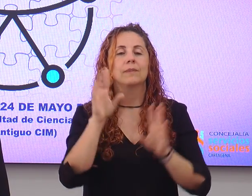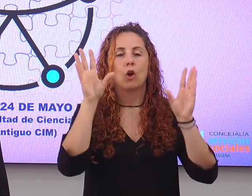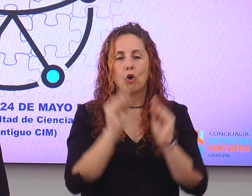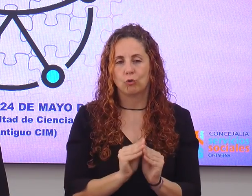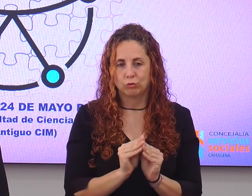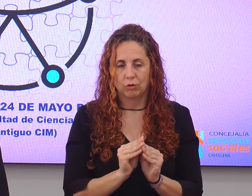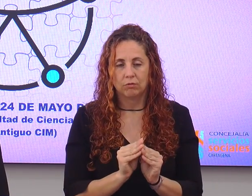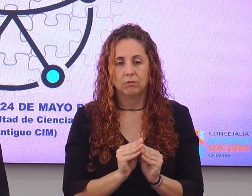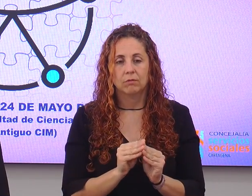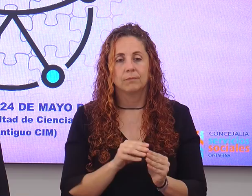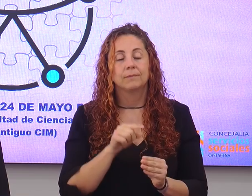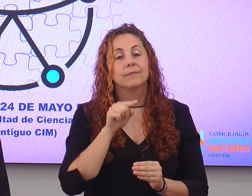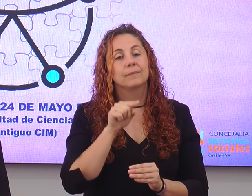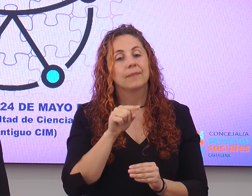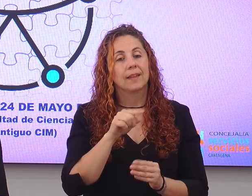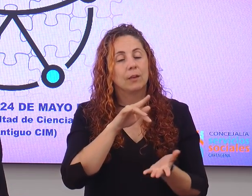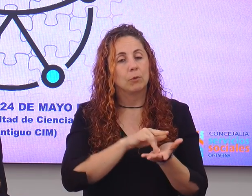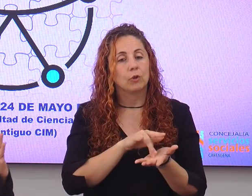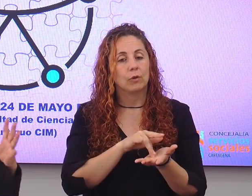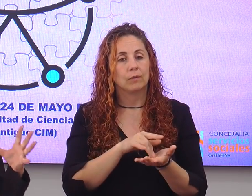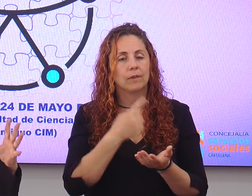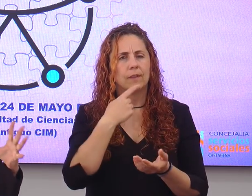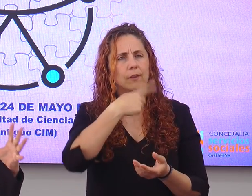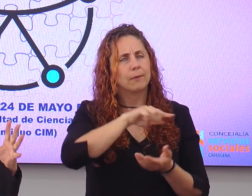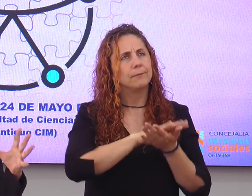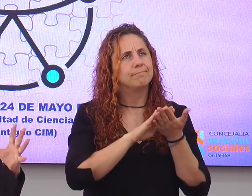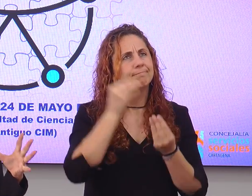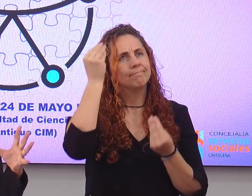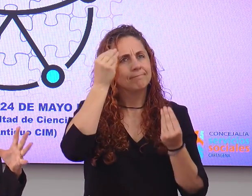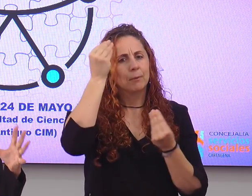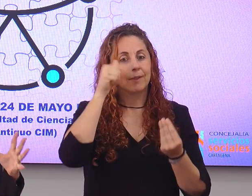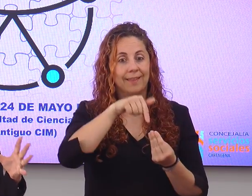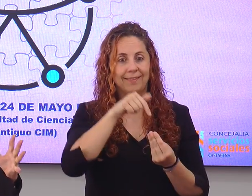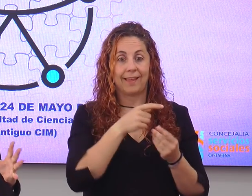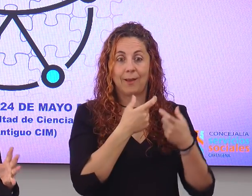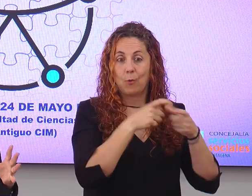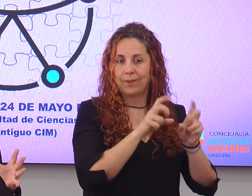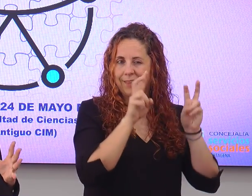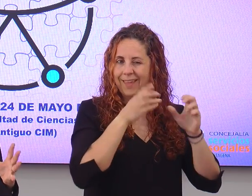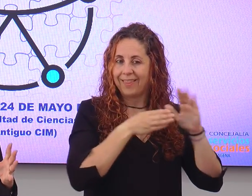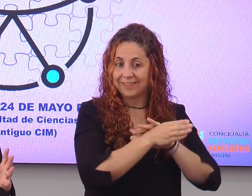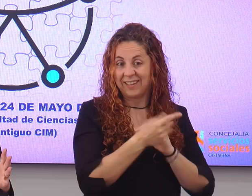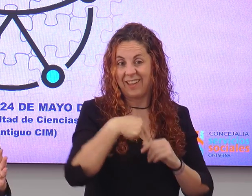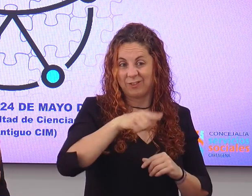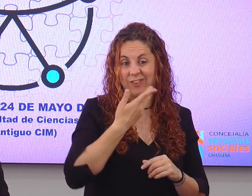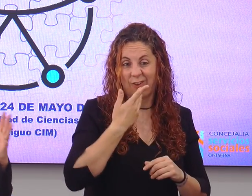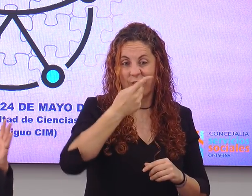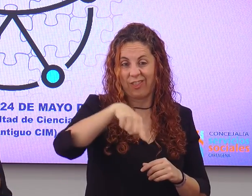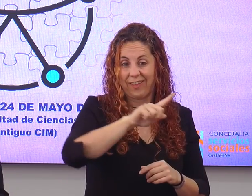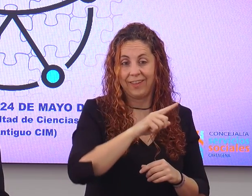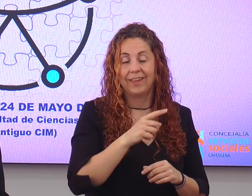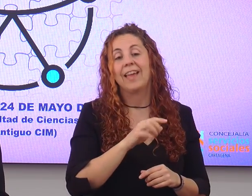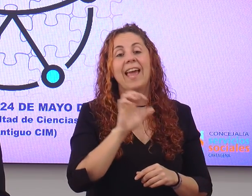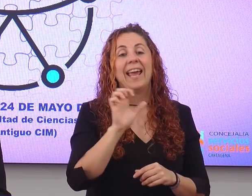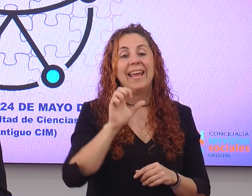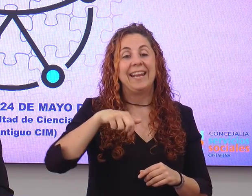Han sido, en el momento que, además, las mentes pensantes de esta unidad de accesibilidad, que ya las conocéis vosotros, con